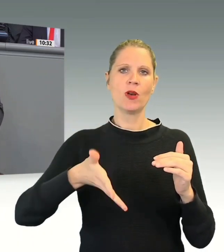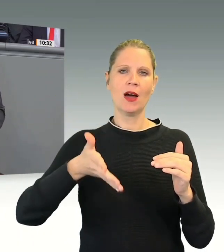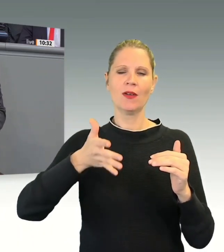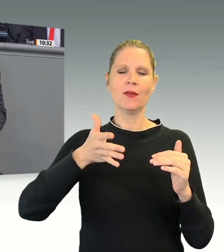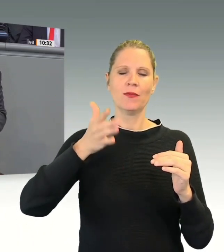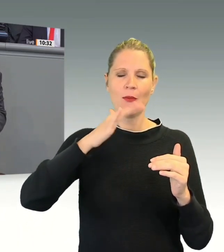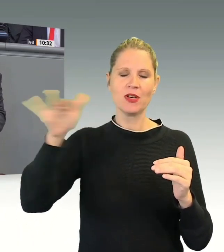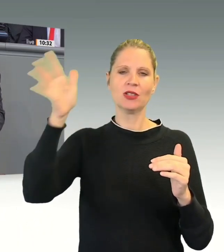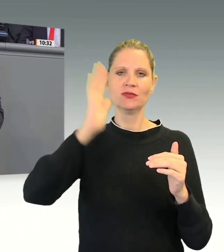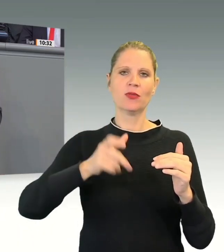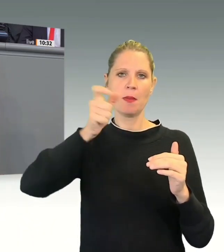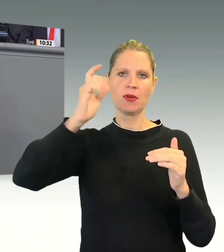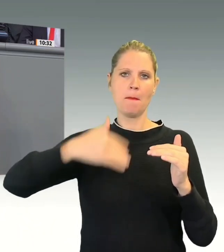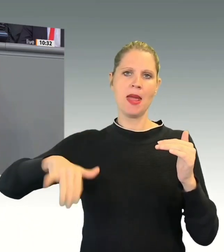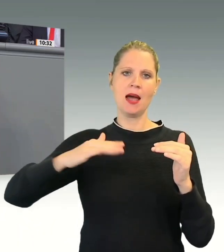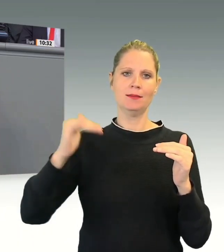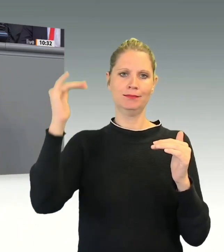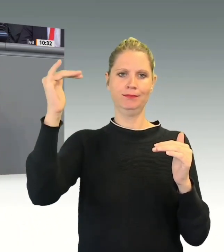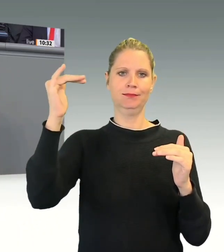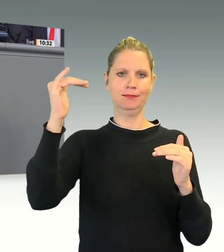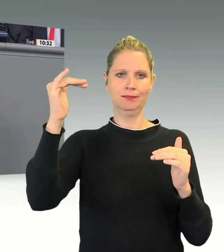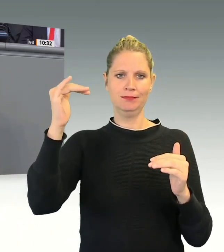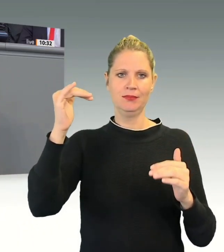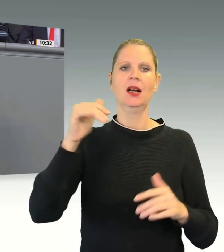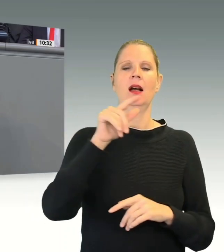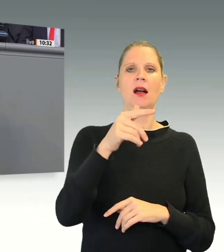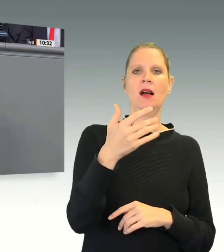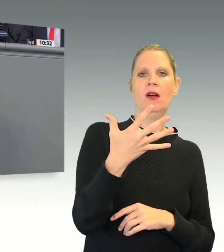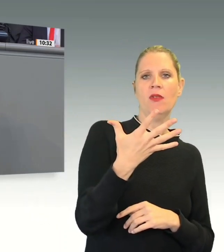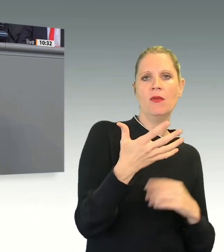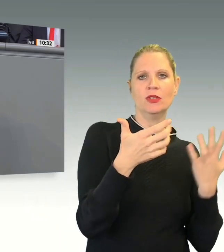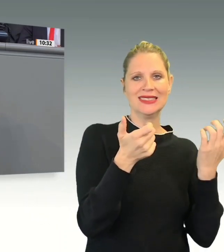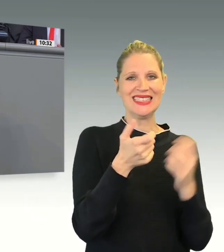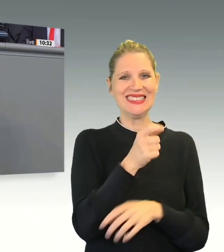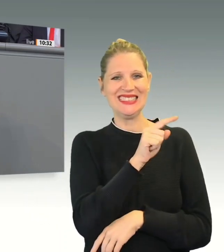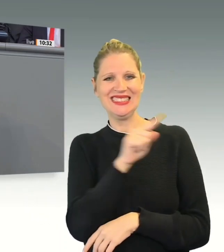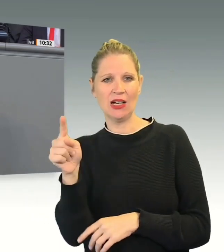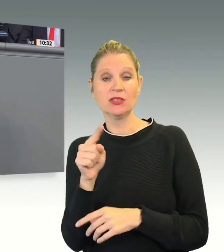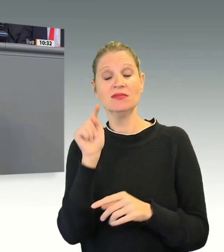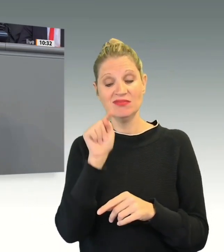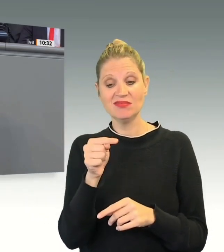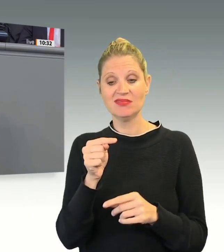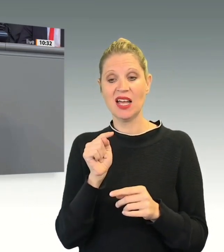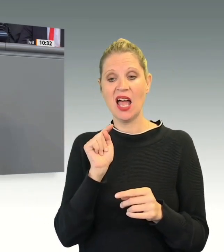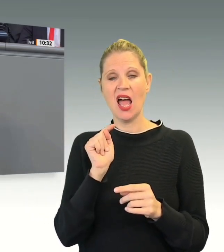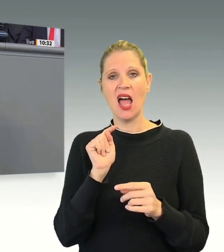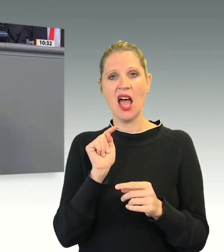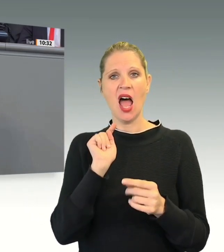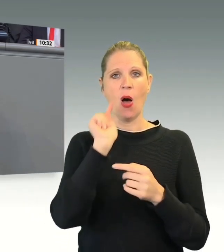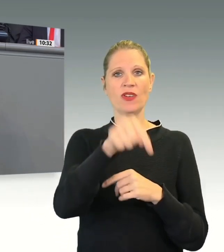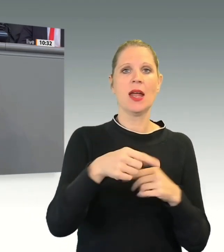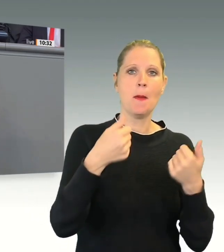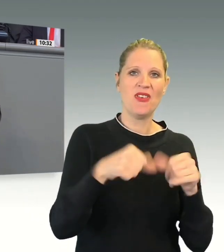65.500 dieser Ausreisepflichtigen sind nur deshalb geduldet, weil ihre Reisedokumente fehlen.